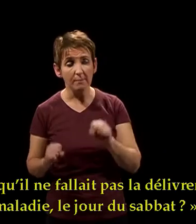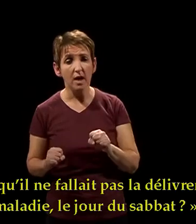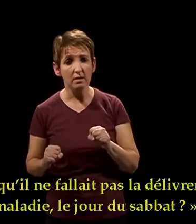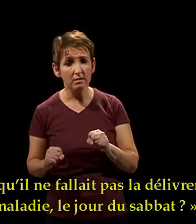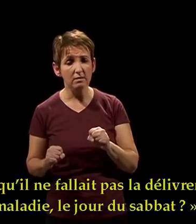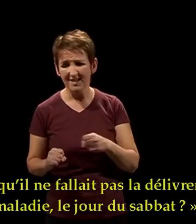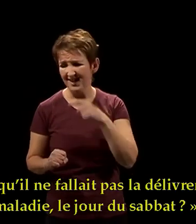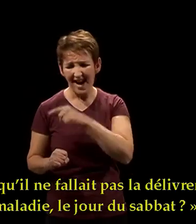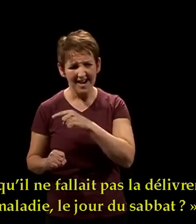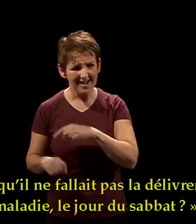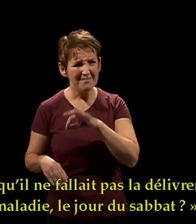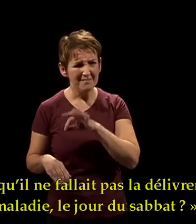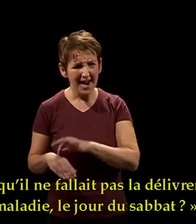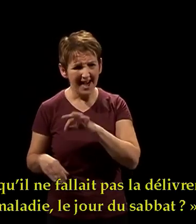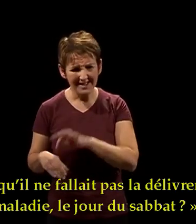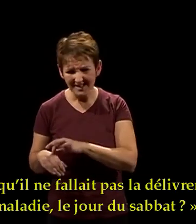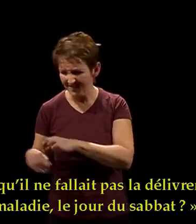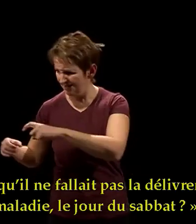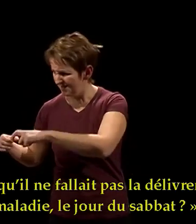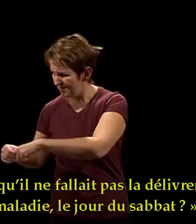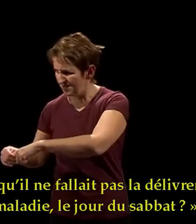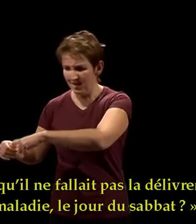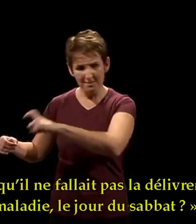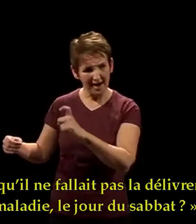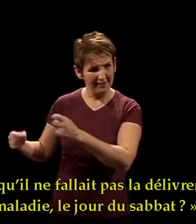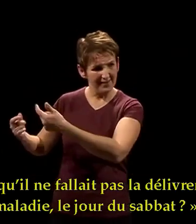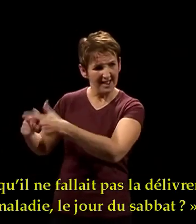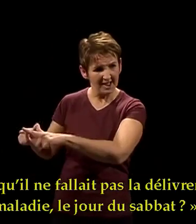Est-ce qu'il ne fallait pas la délivrer de sa maladie le jour du sabbat ?